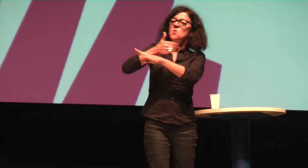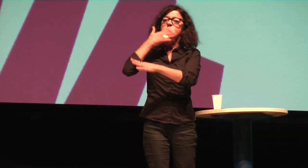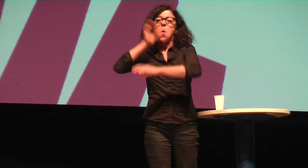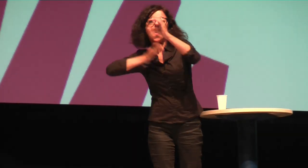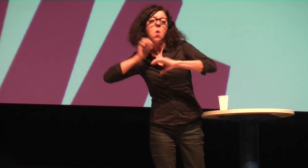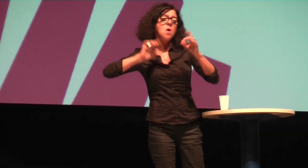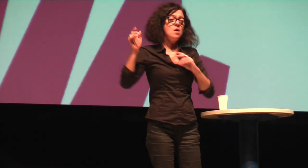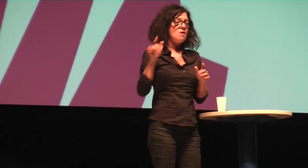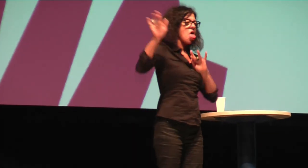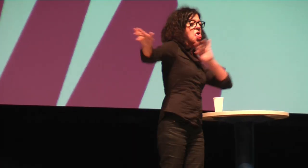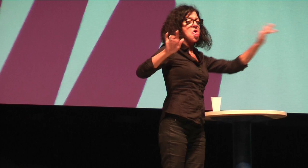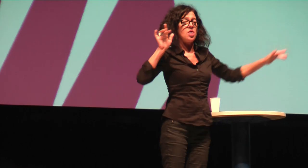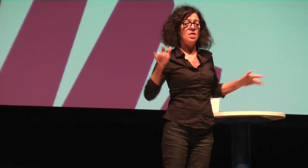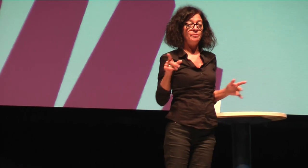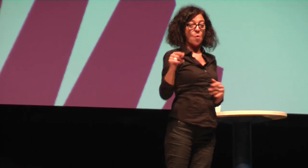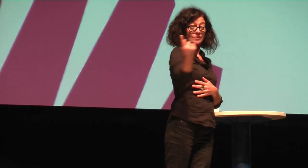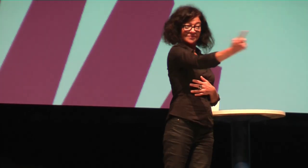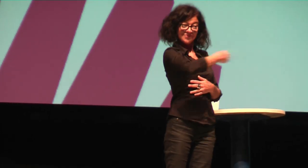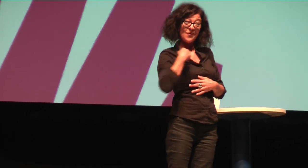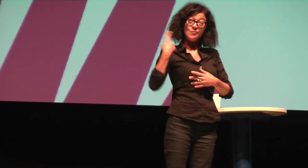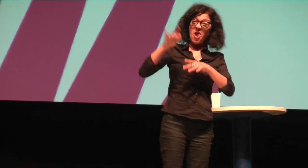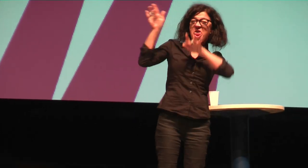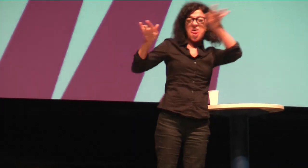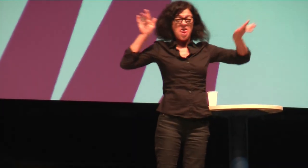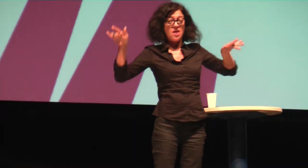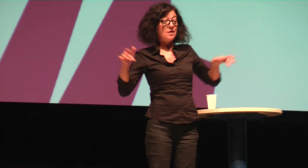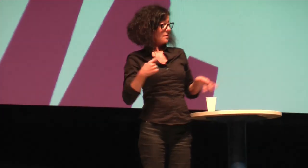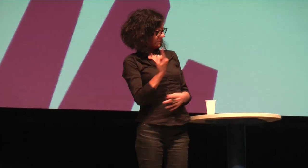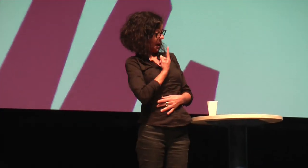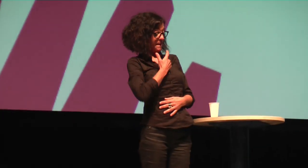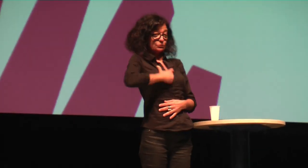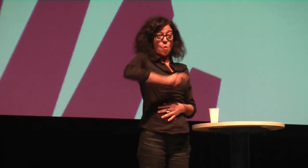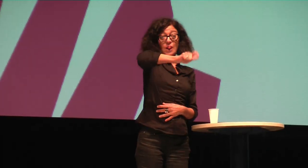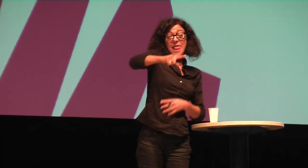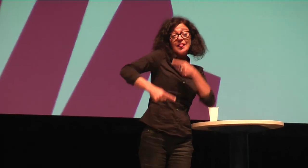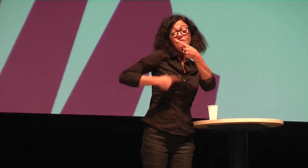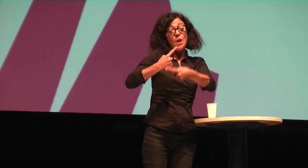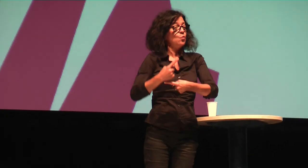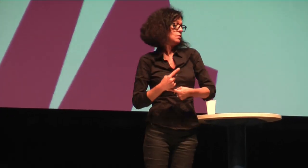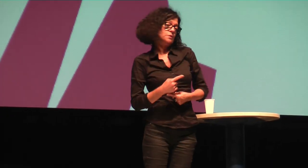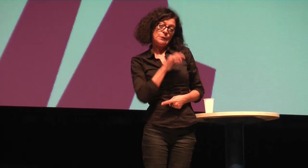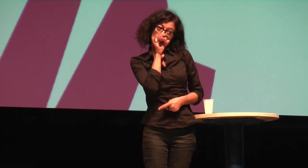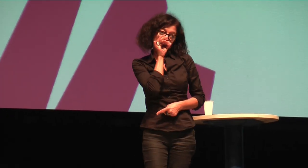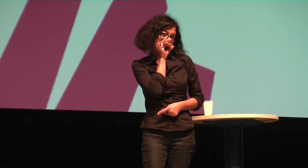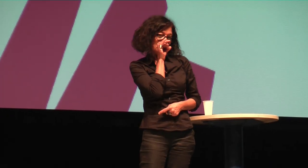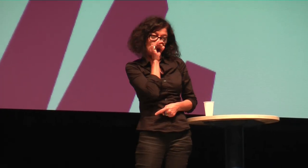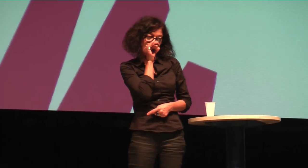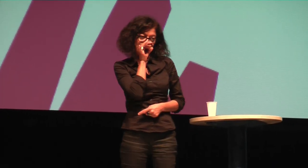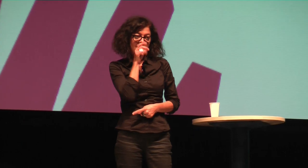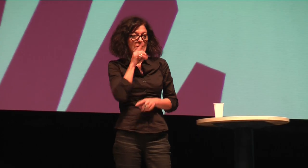Schritt zur Inklusion. Man sollte nicht mehr gucken, welche Kommunikation, wo Kommunikation nicht. Es bringt uns